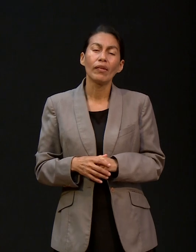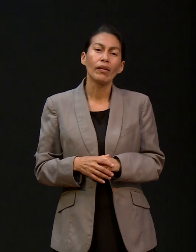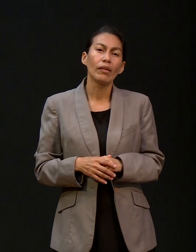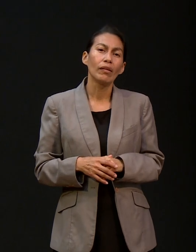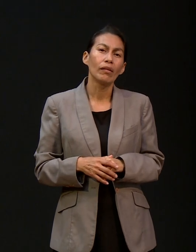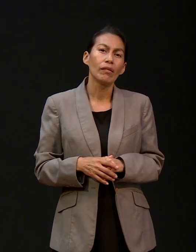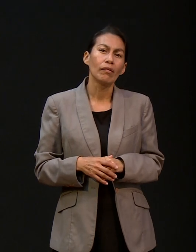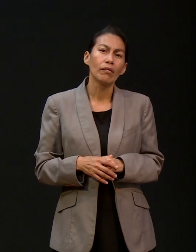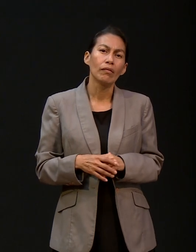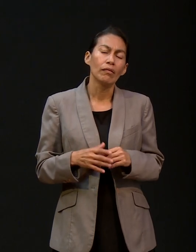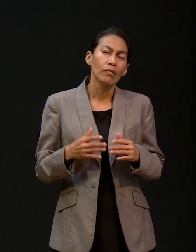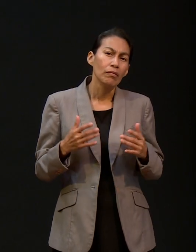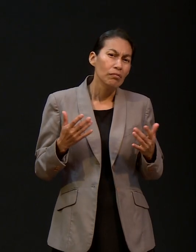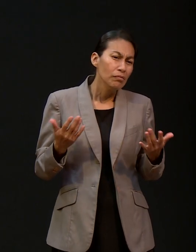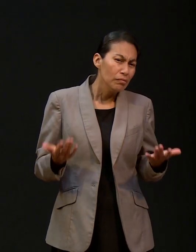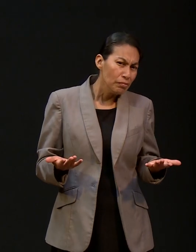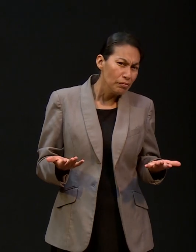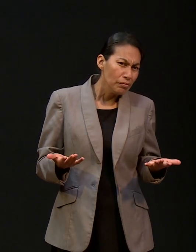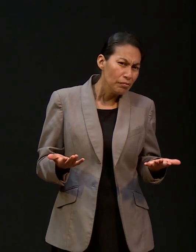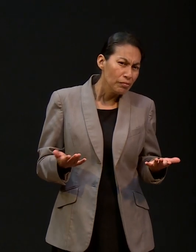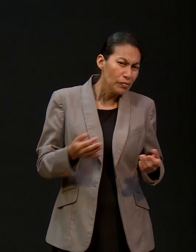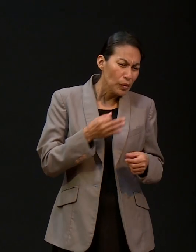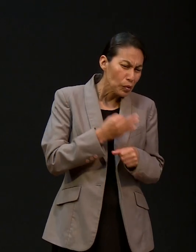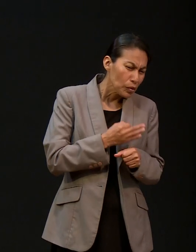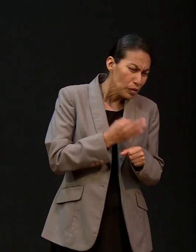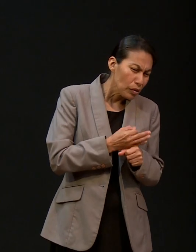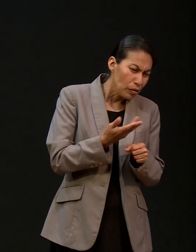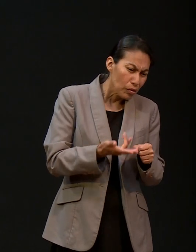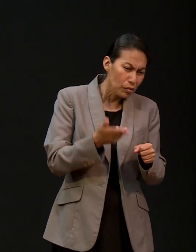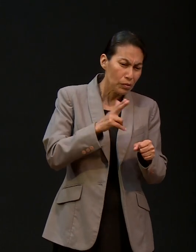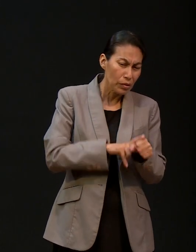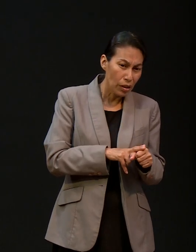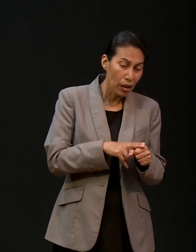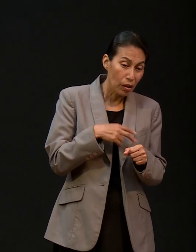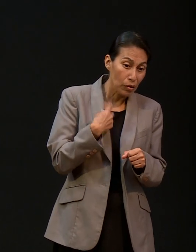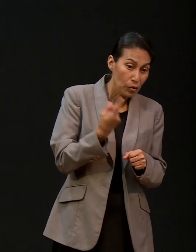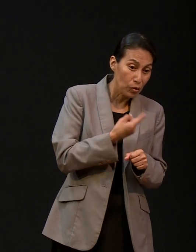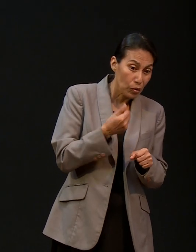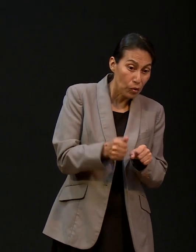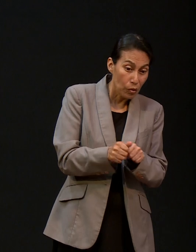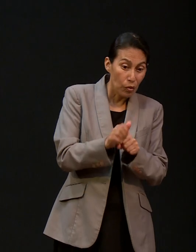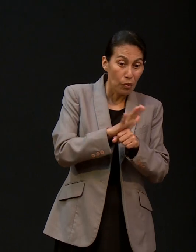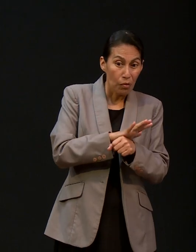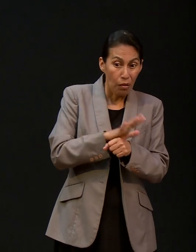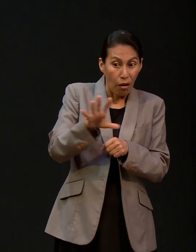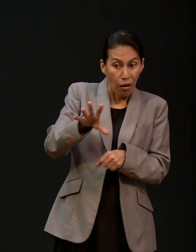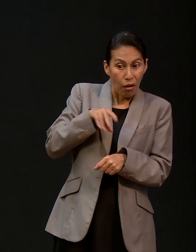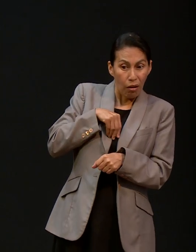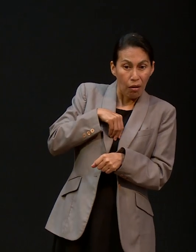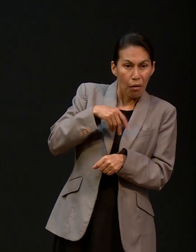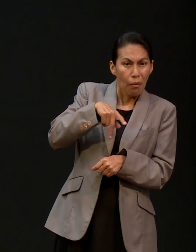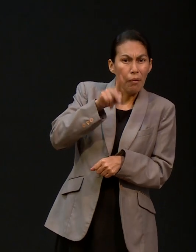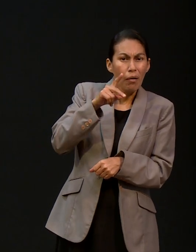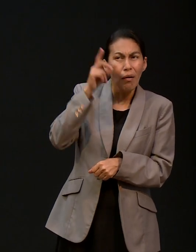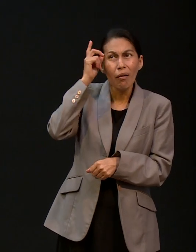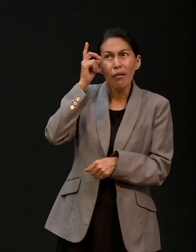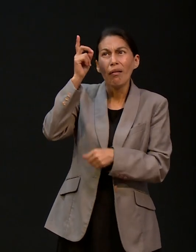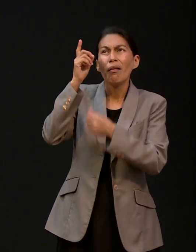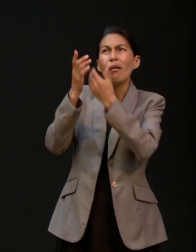una manera que dice uno, ahora estamos en el hospital, nos puede dar COVID, pero estamos en manos de Dios, ¿no?